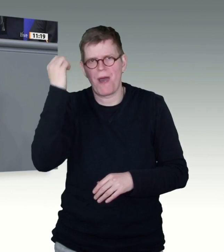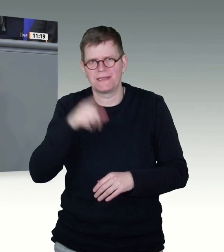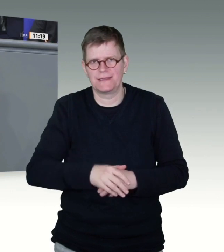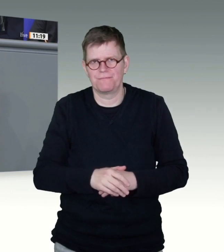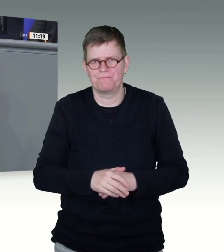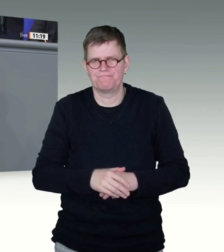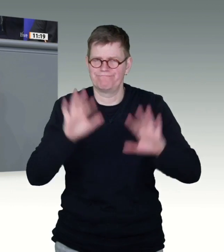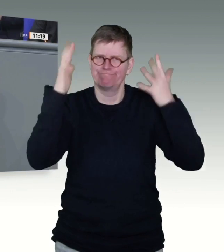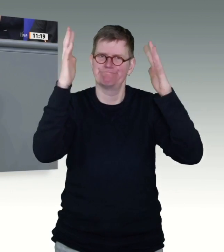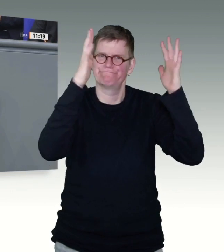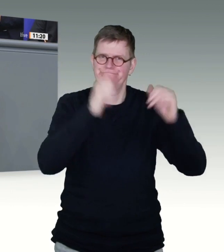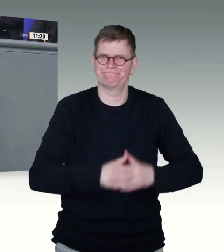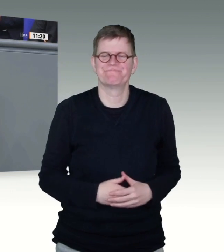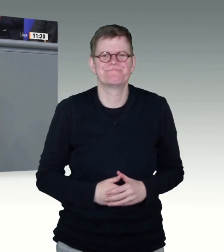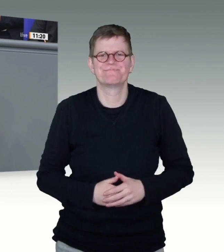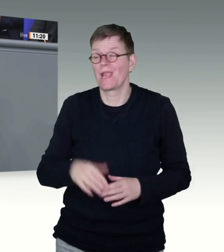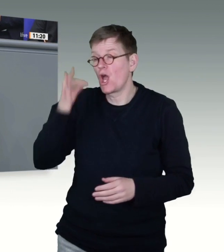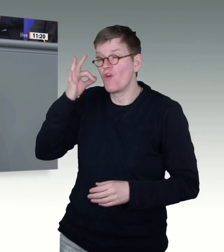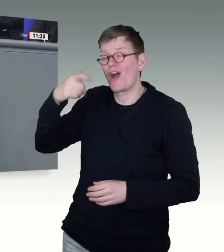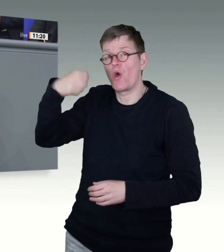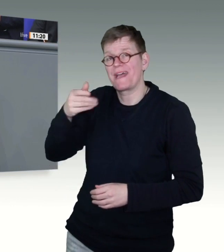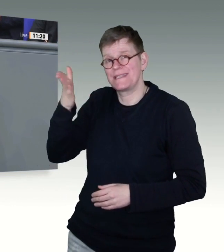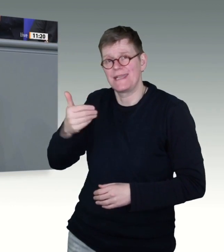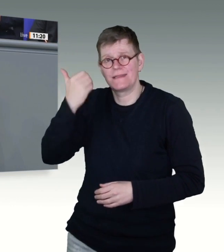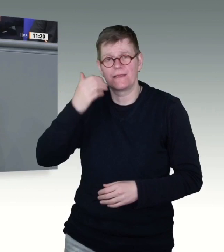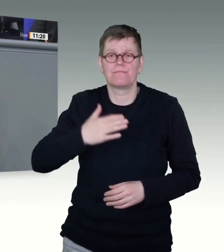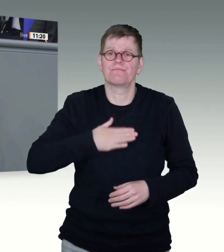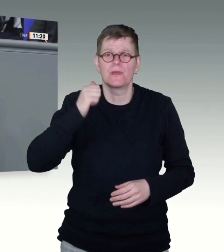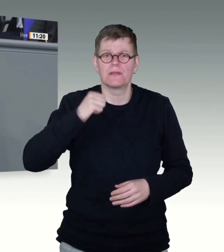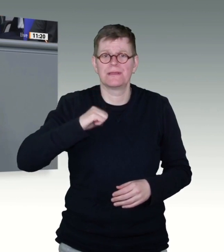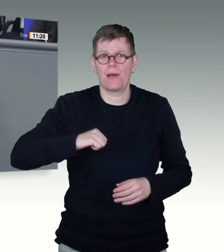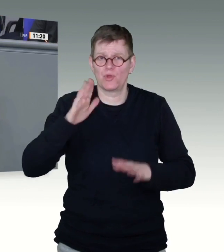Ja, Herr Spahn, jetzt wird es konkret. Wann hört das Ruckeln endlich auf? Das ist hier die Frage.